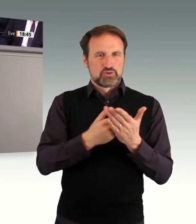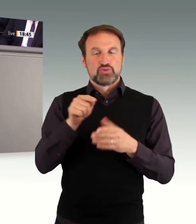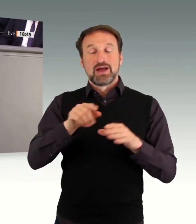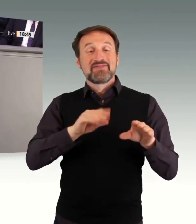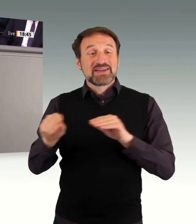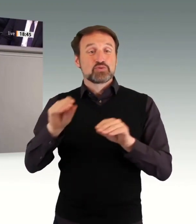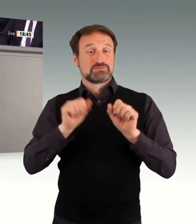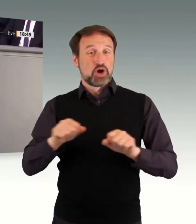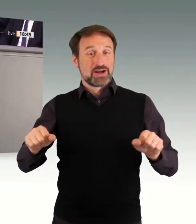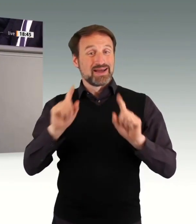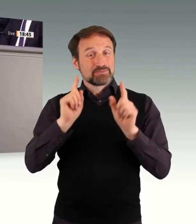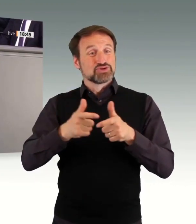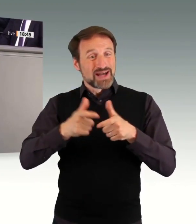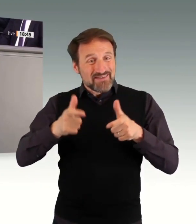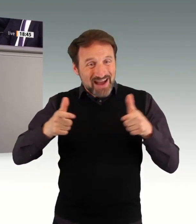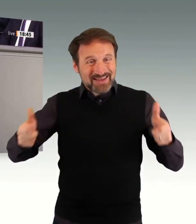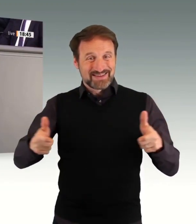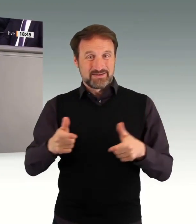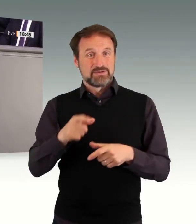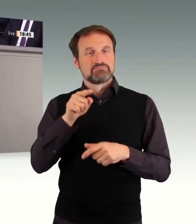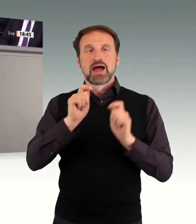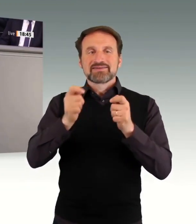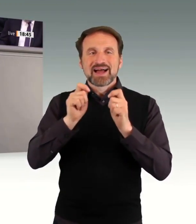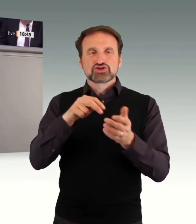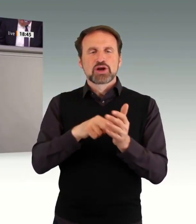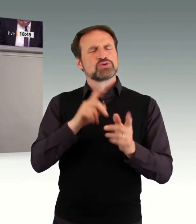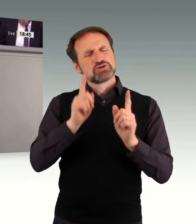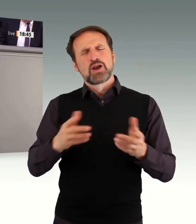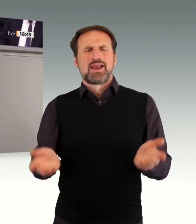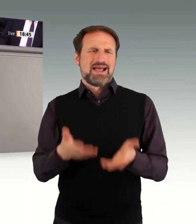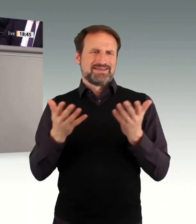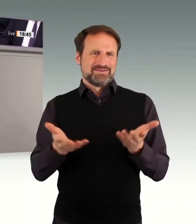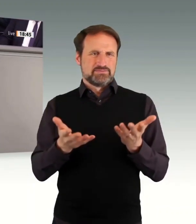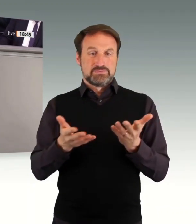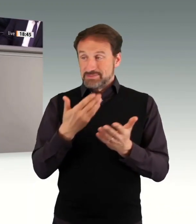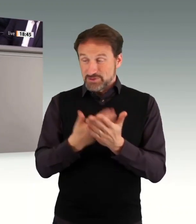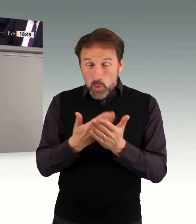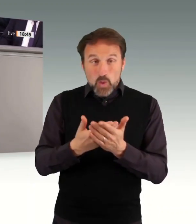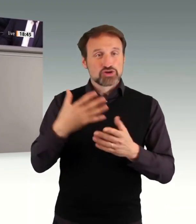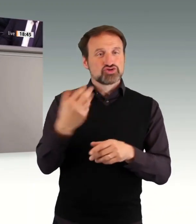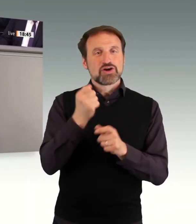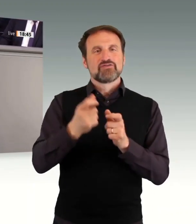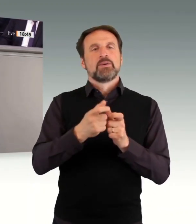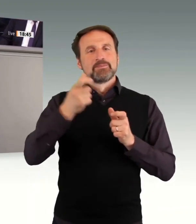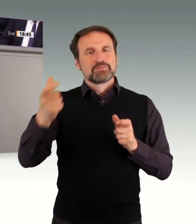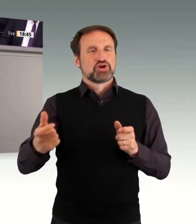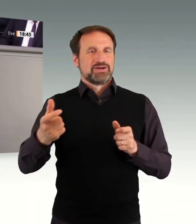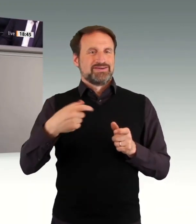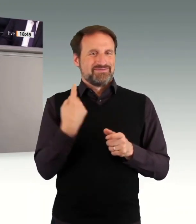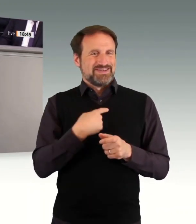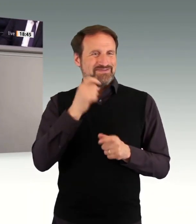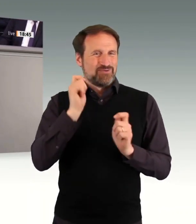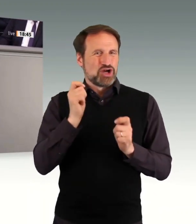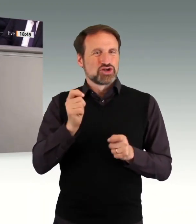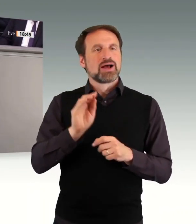den Weg auf den ersten Arbeitsmarkt finden. Mit Blick auf die Werkstattbeschäftigten, die es